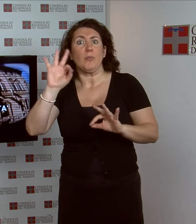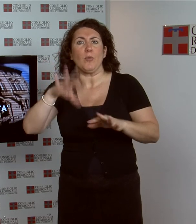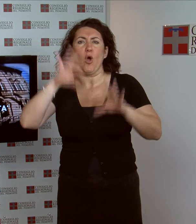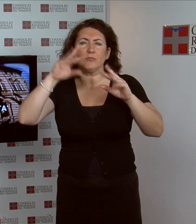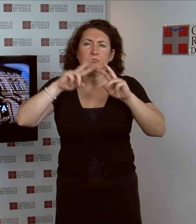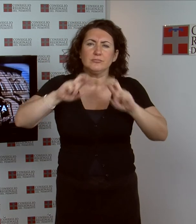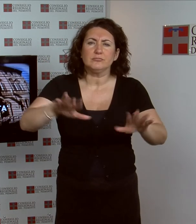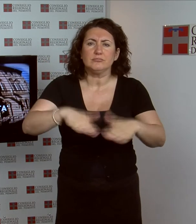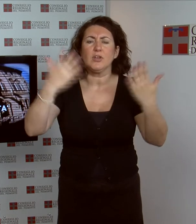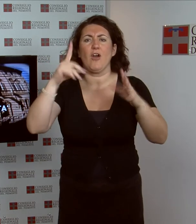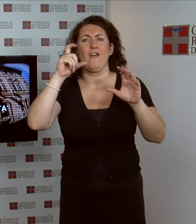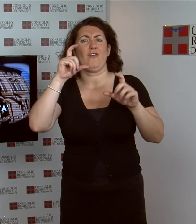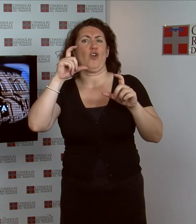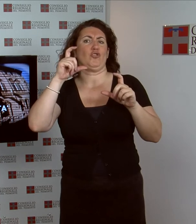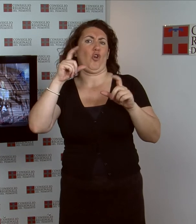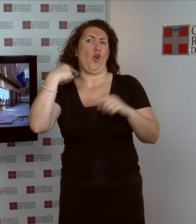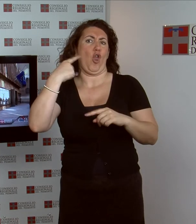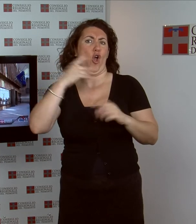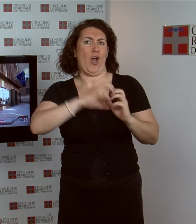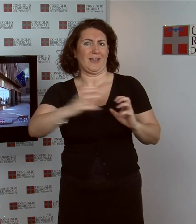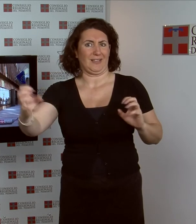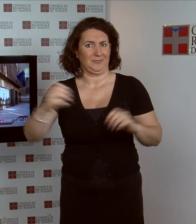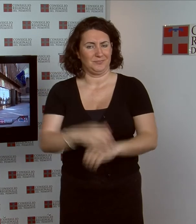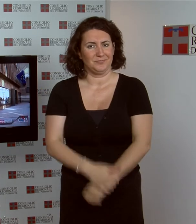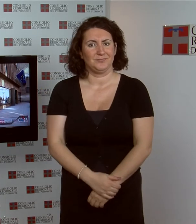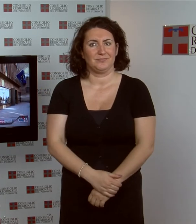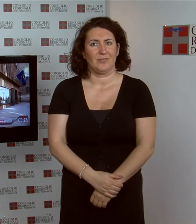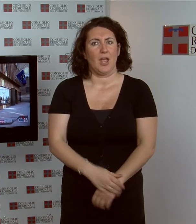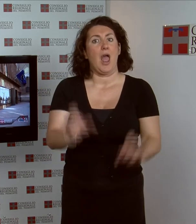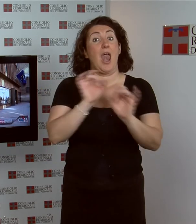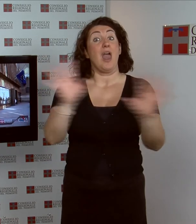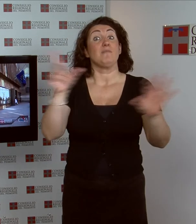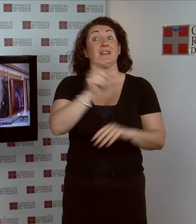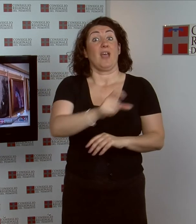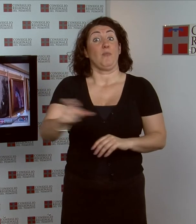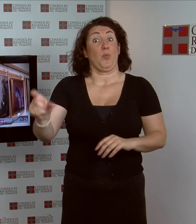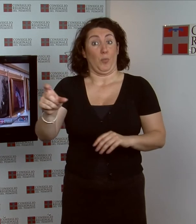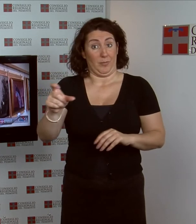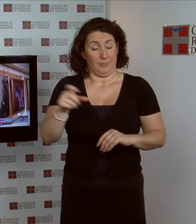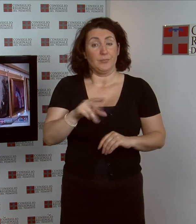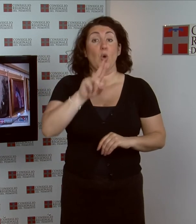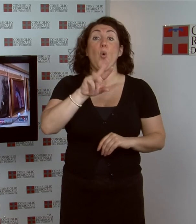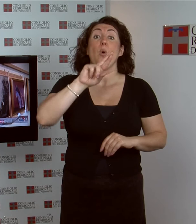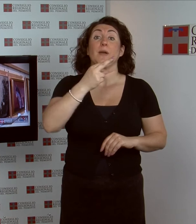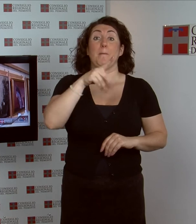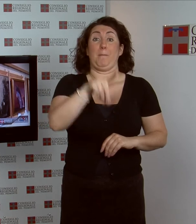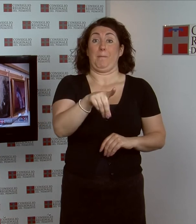Verso la libertà dei popoli All'ufficio in relazione con il pubblico del Consiglio regionale, del 4 giugno al 4 luglio, la mostra